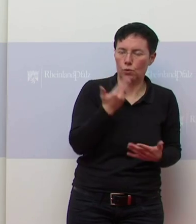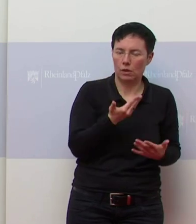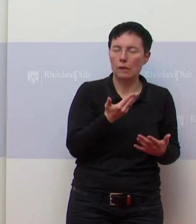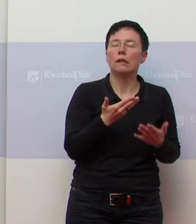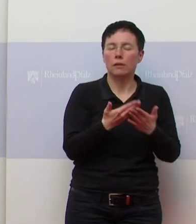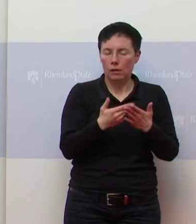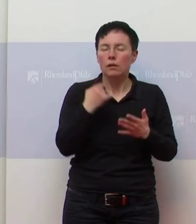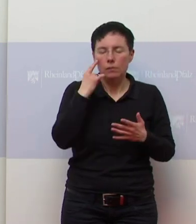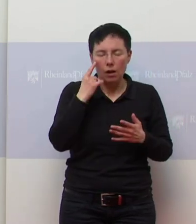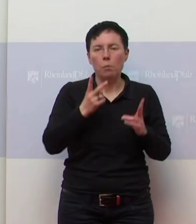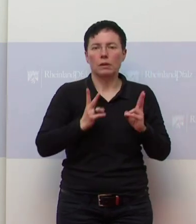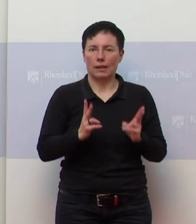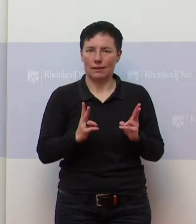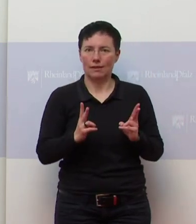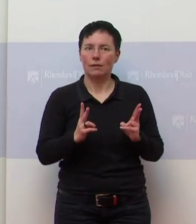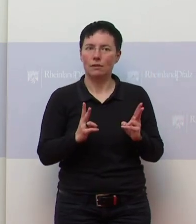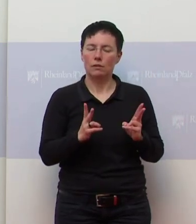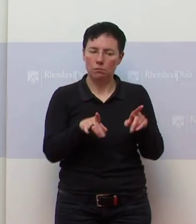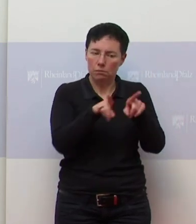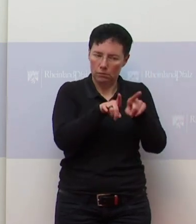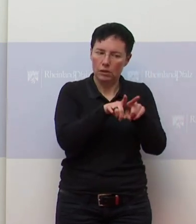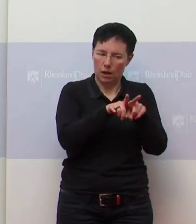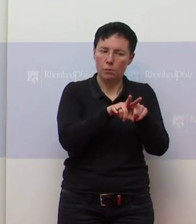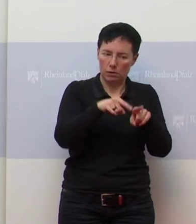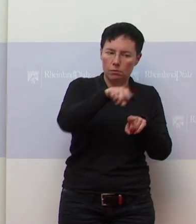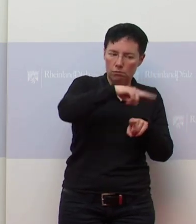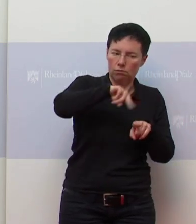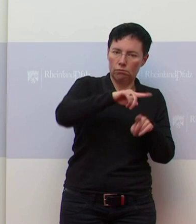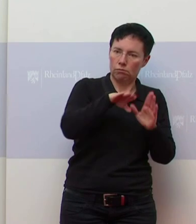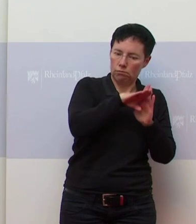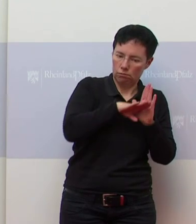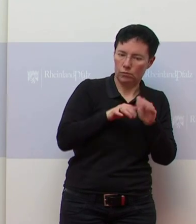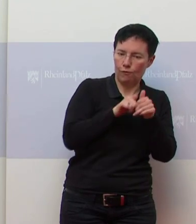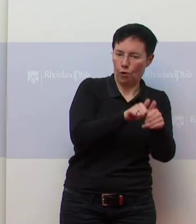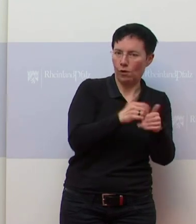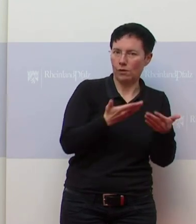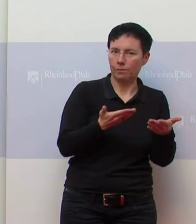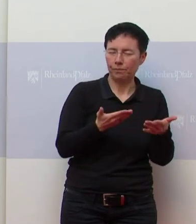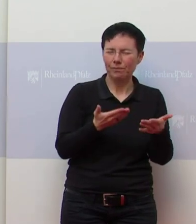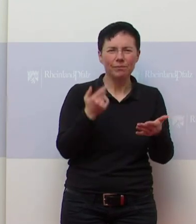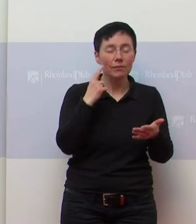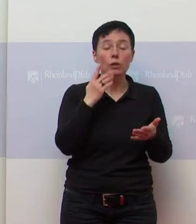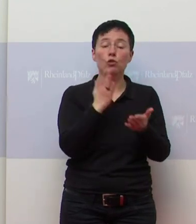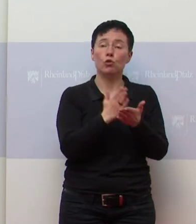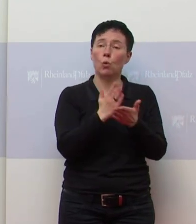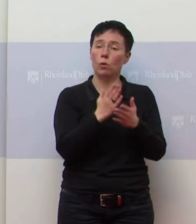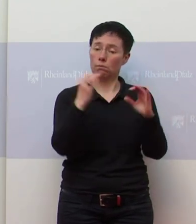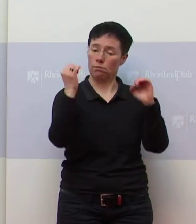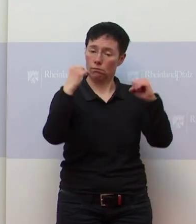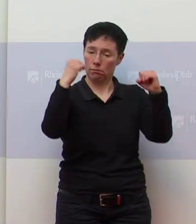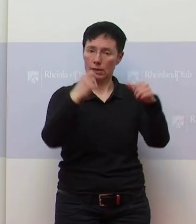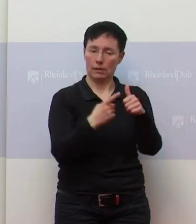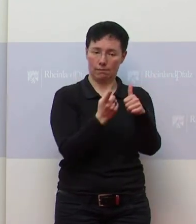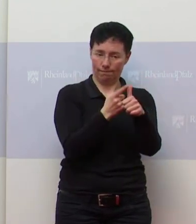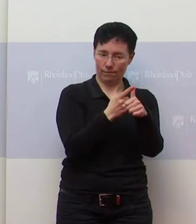war, dass wir das genauso jetzt wieder gemacht haben. Wir haben uns ja längst darauf verständigt. Ich sage jetzt mal, zwei Blöcke beim Thema